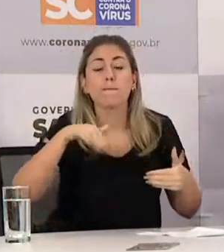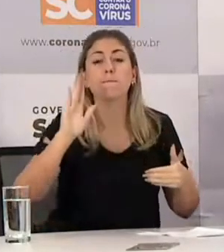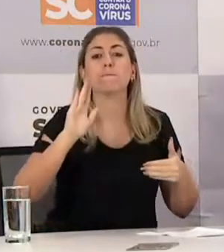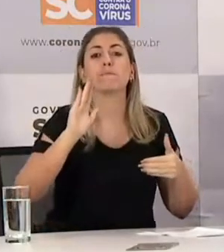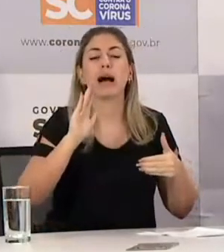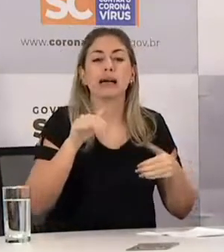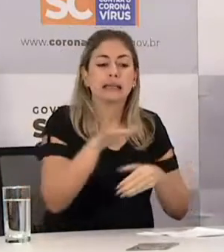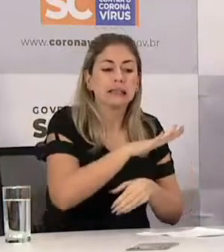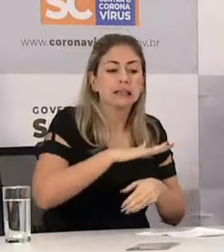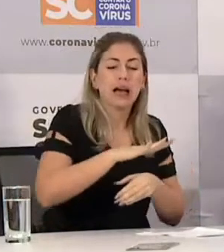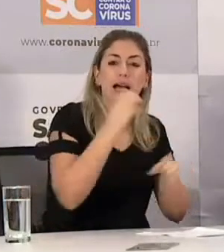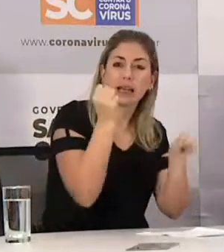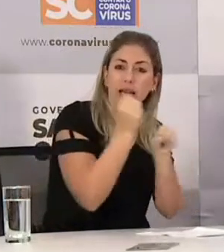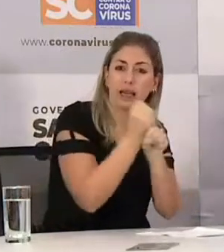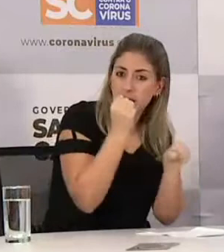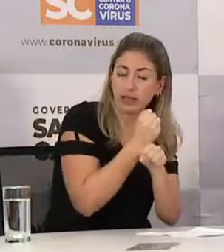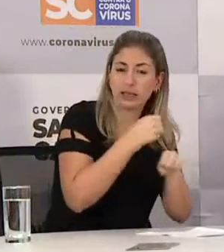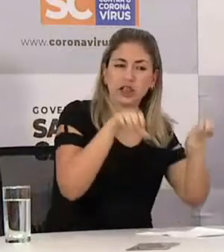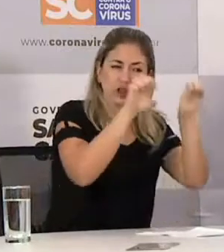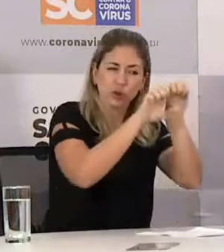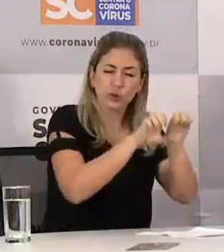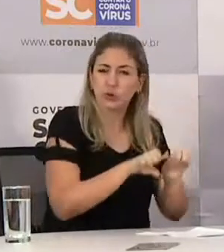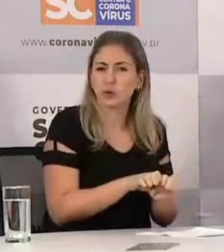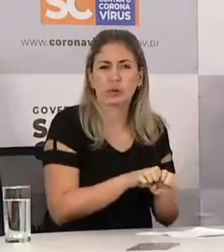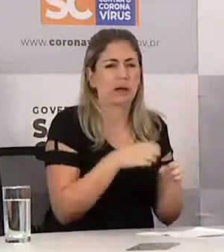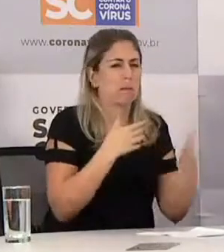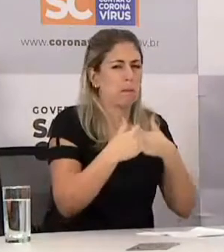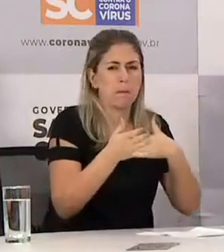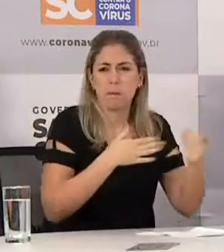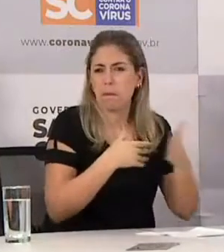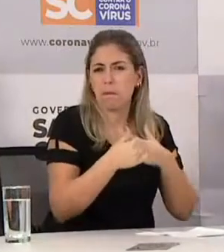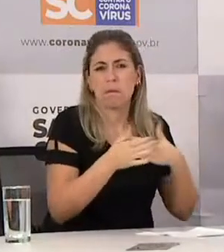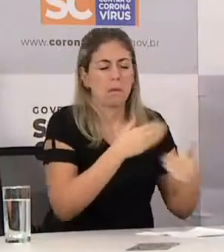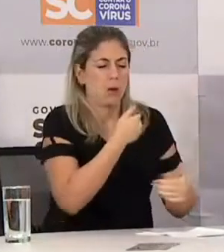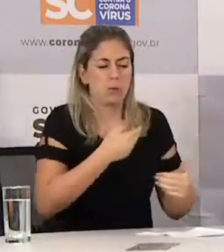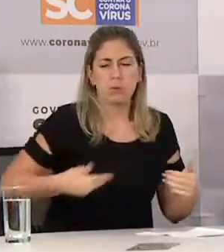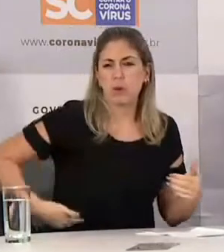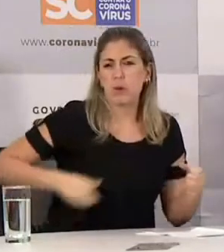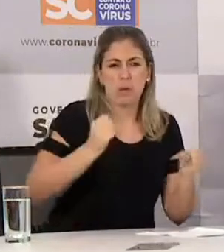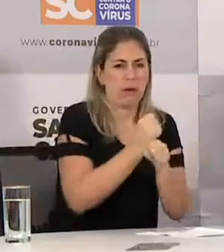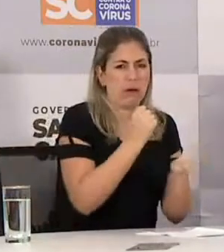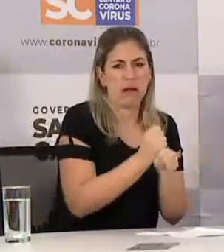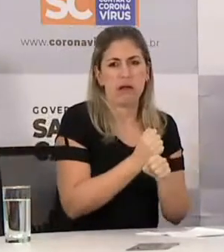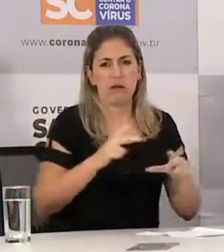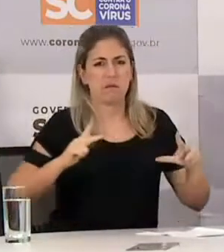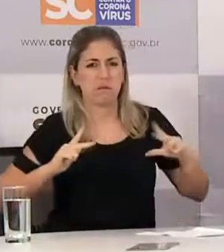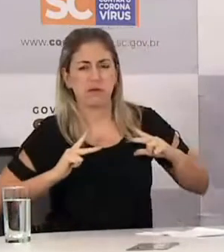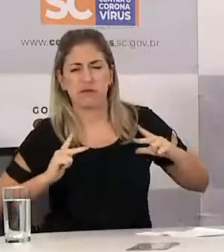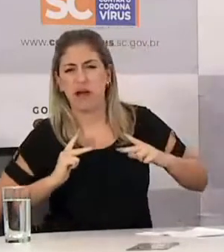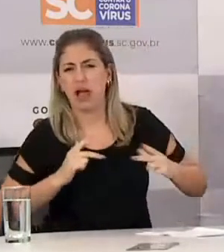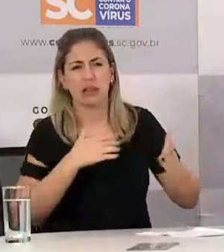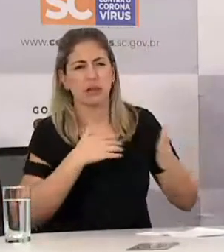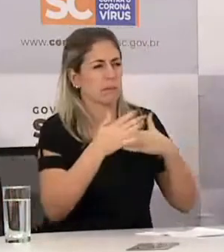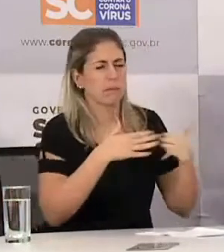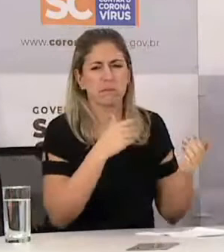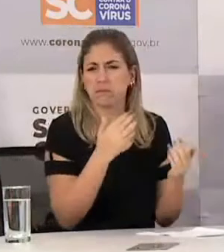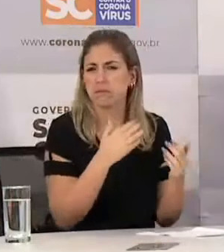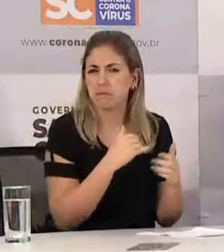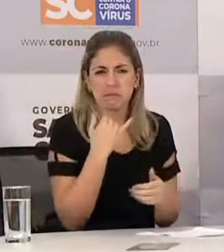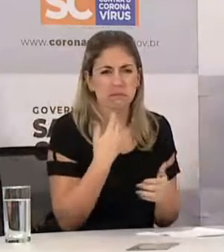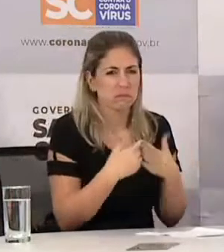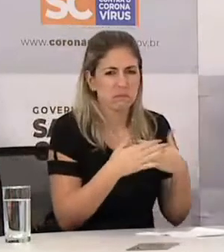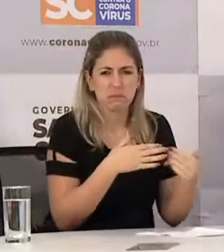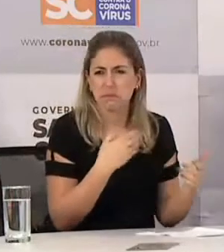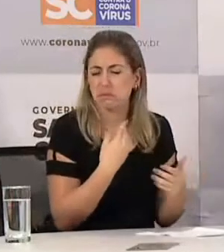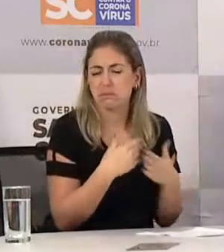infraestrutura, obras civis, obras da construção civil, que me refiro, e também as obras de infraestrutura, de